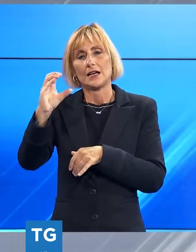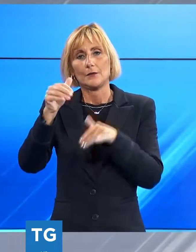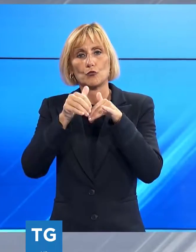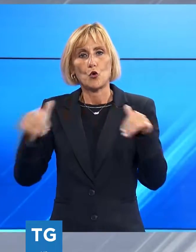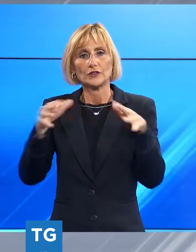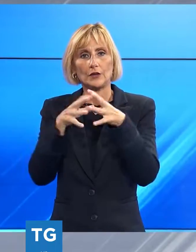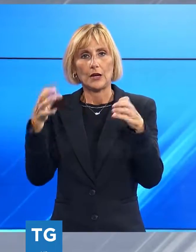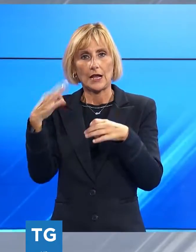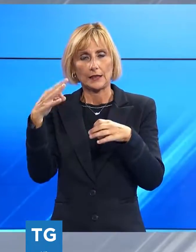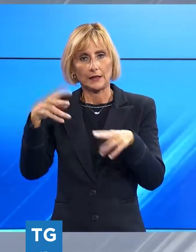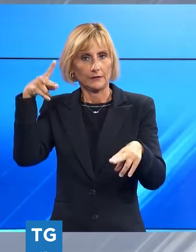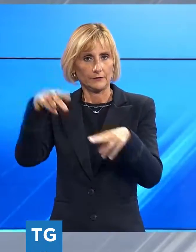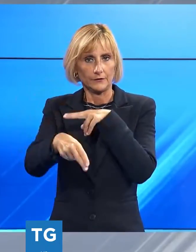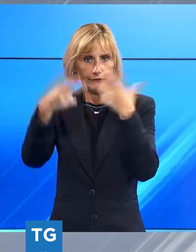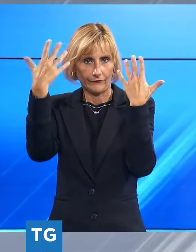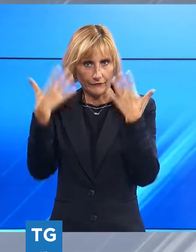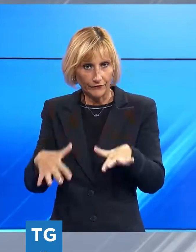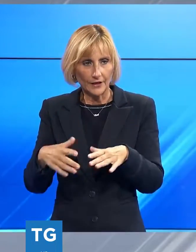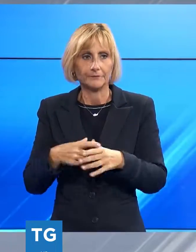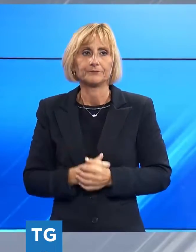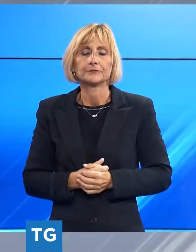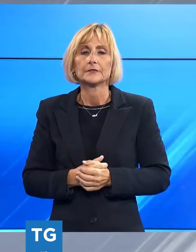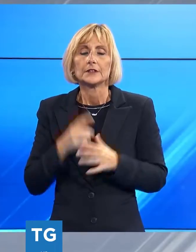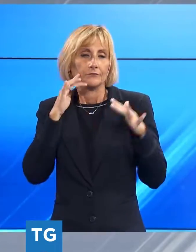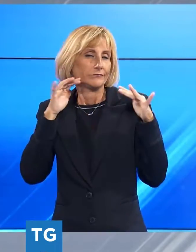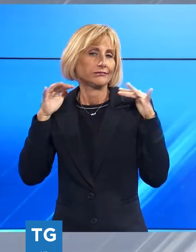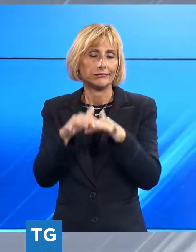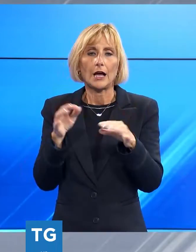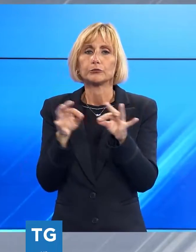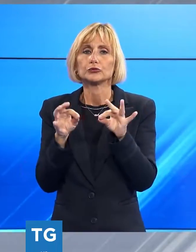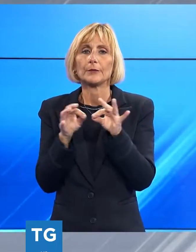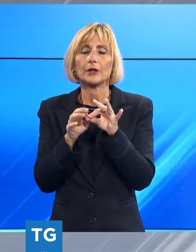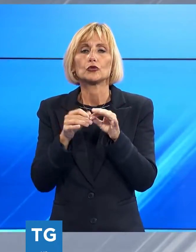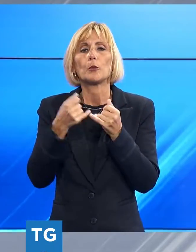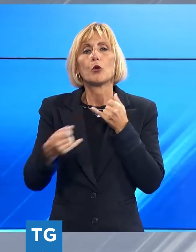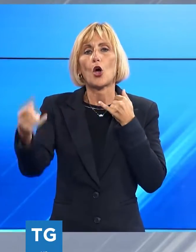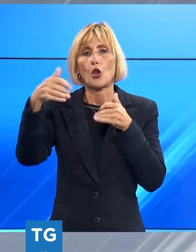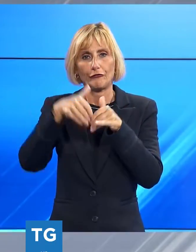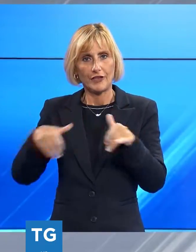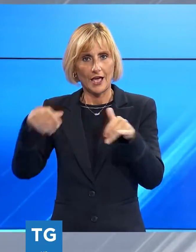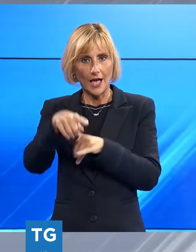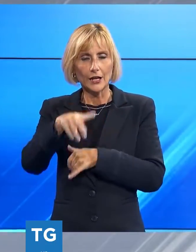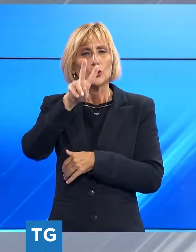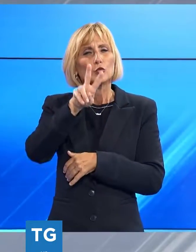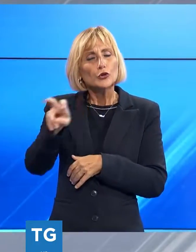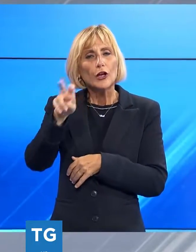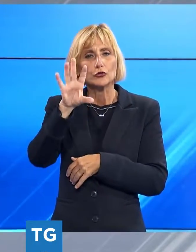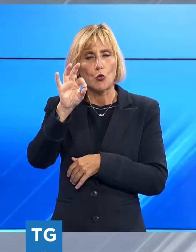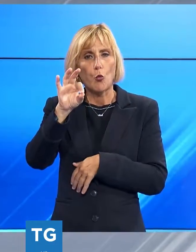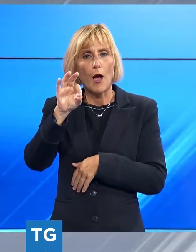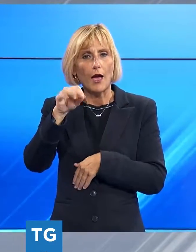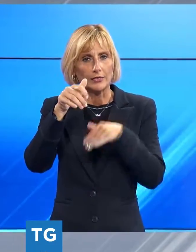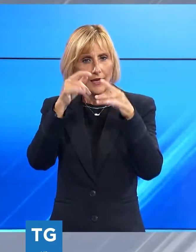'industria cartaria. Il settore si dà appuntamento al Polo Fiere con 250 espositori internazionali e grande partecipazione di